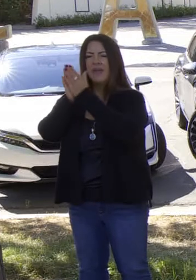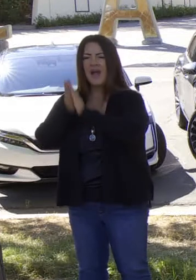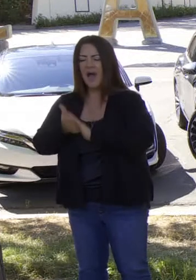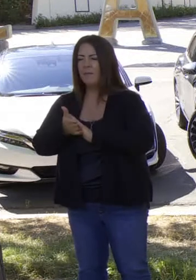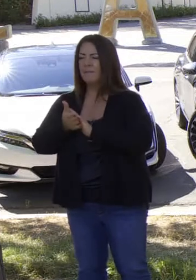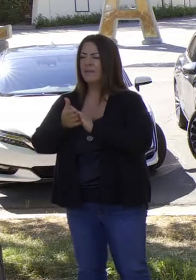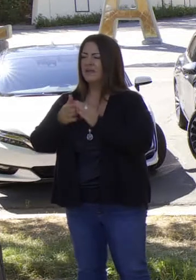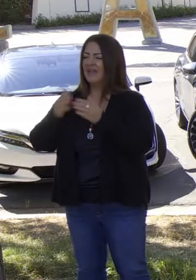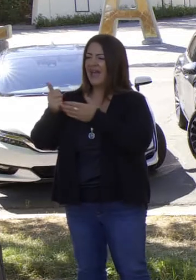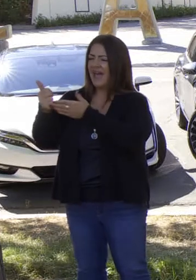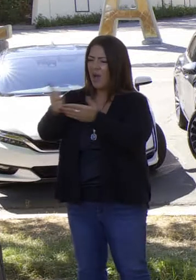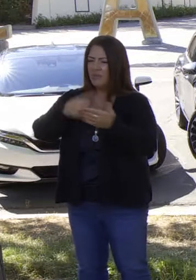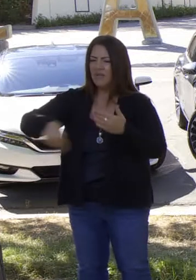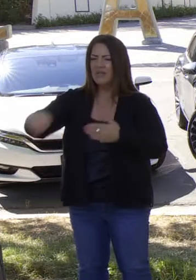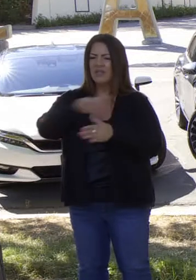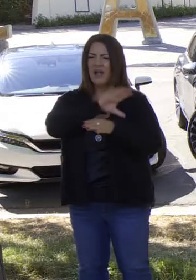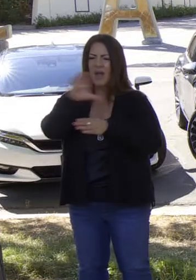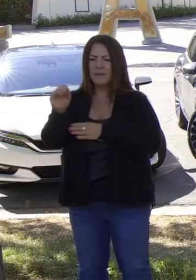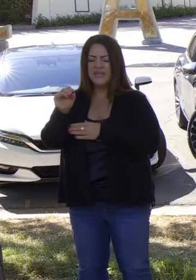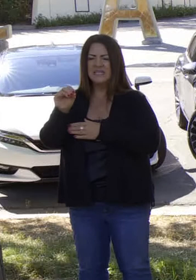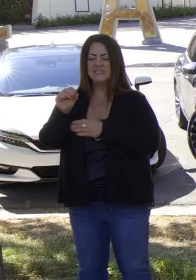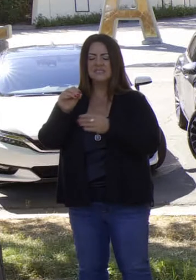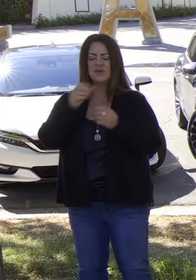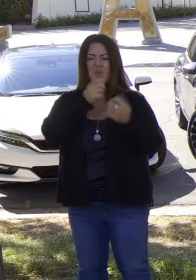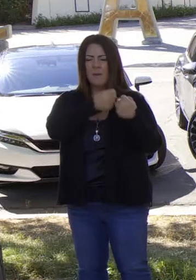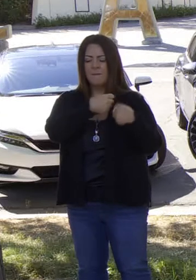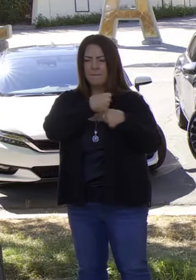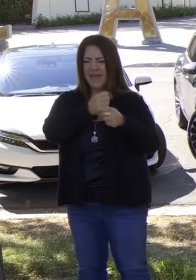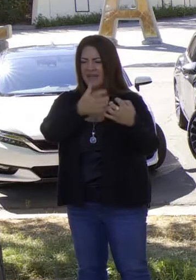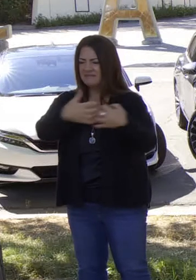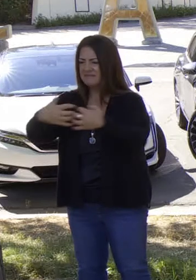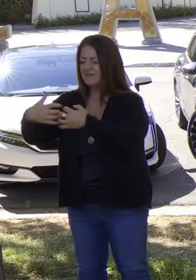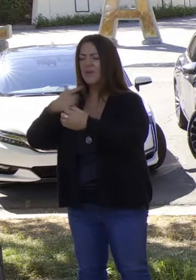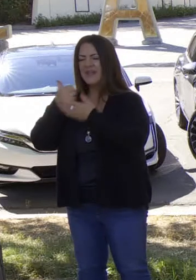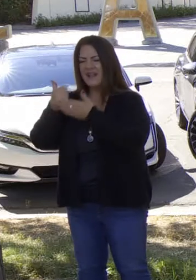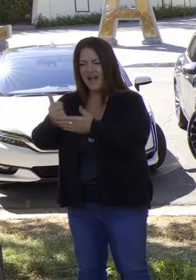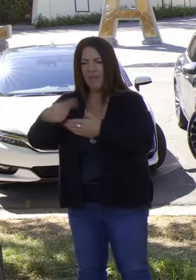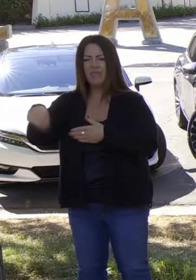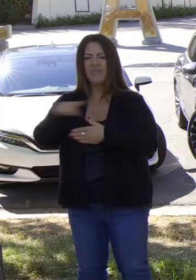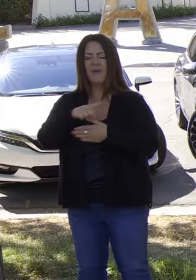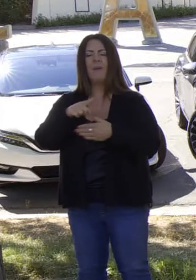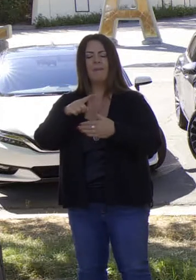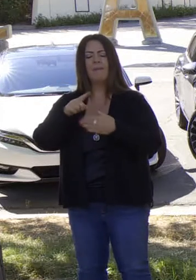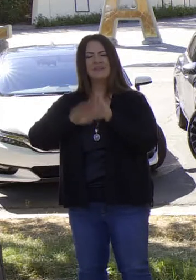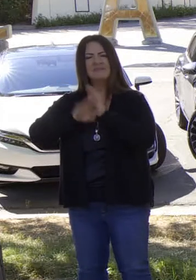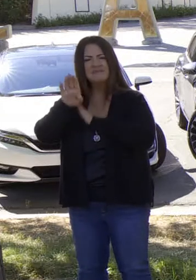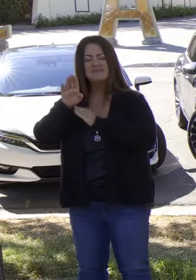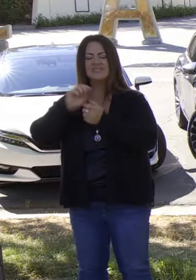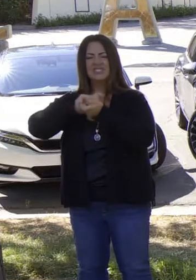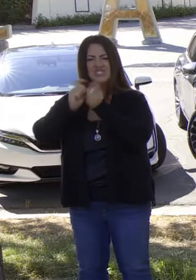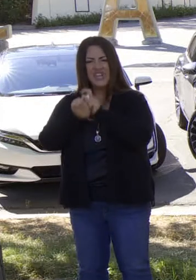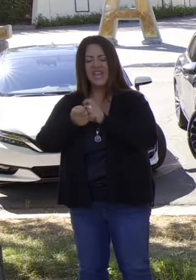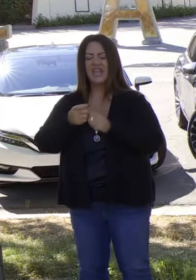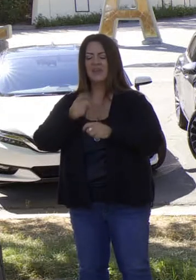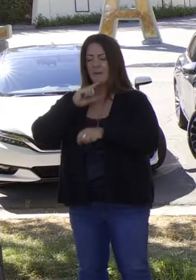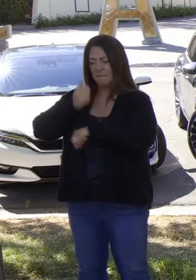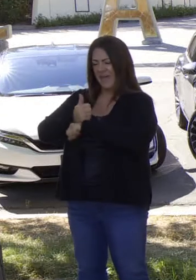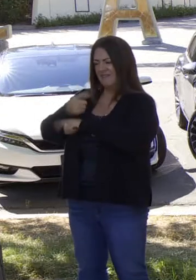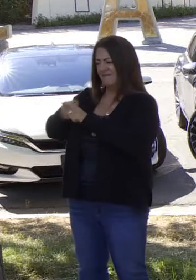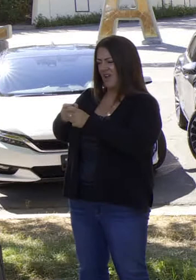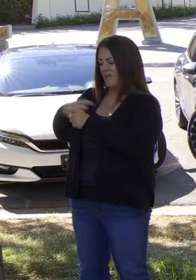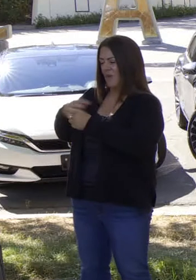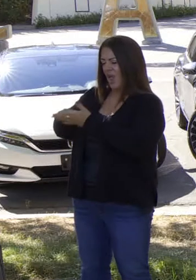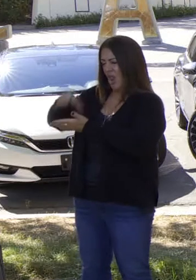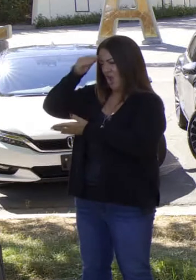tecnología, dónde puede ir esto. A veces con un poquito de empujón, pero siempre estableciendo el estándar basado en tecnología